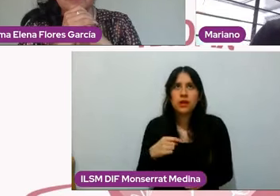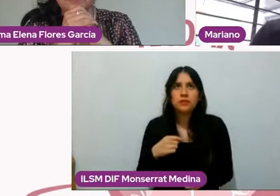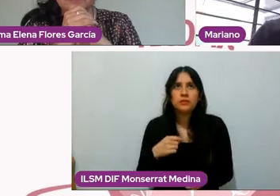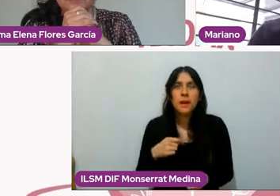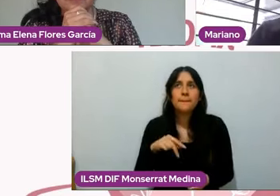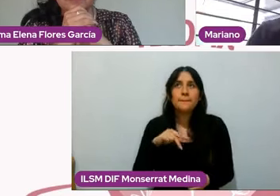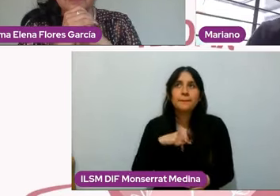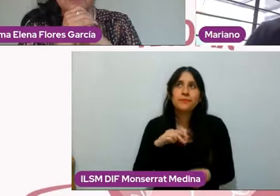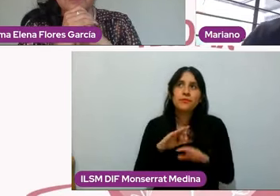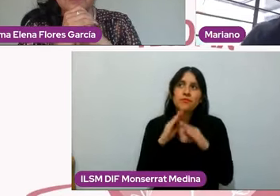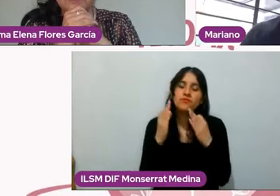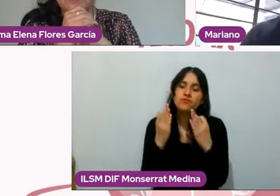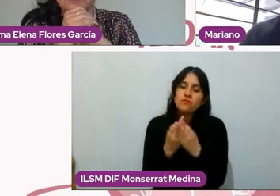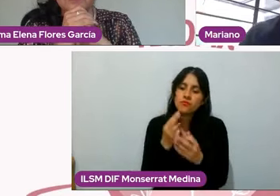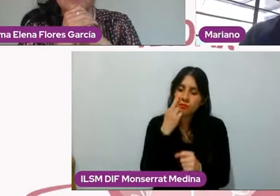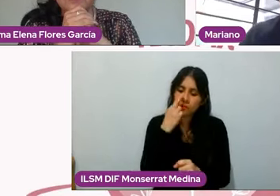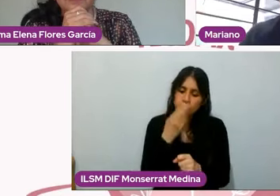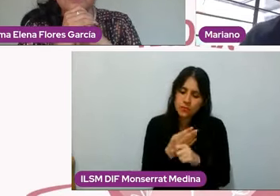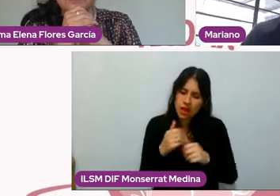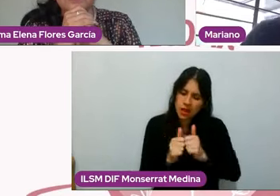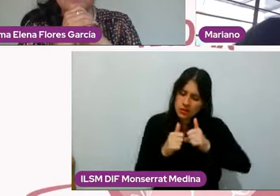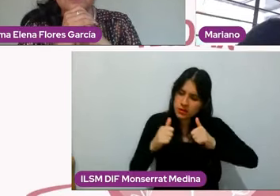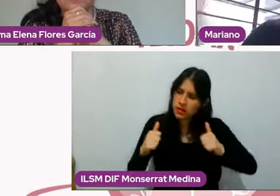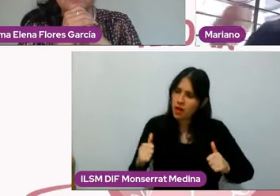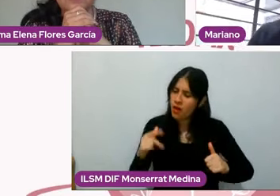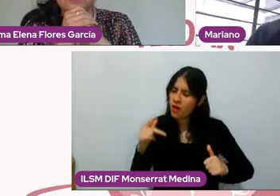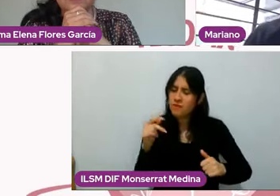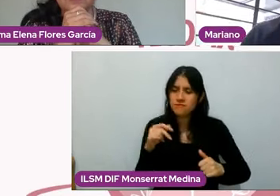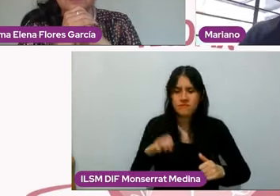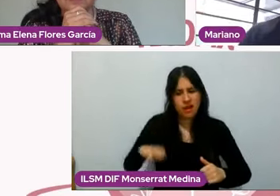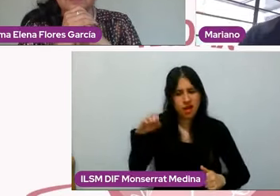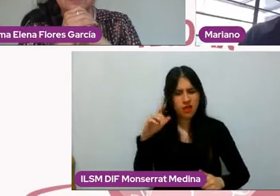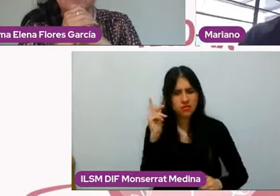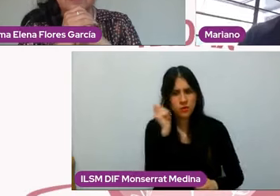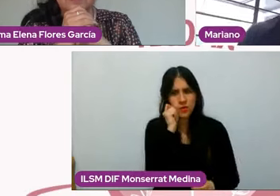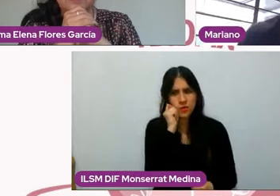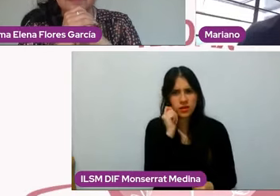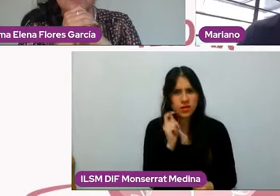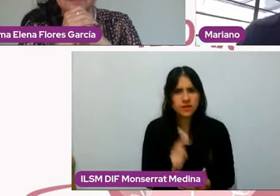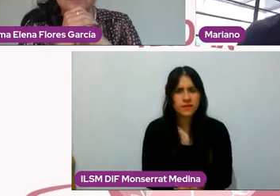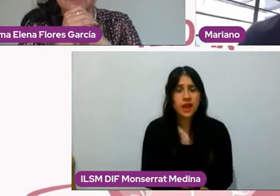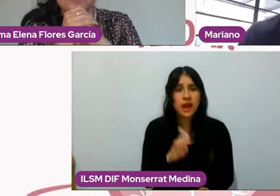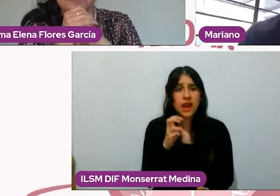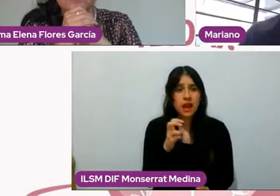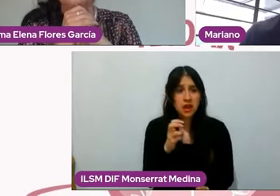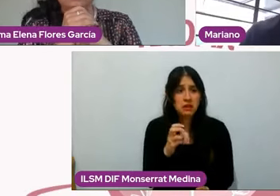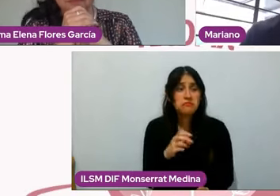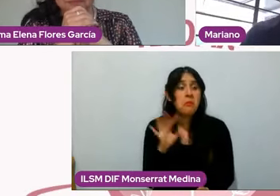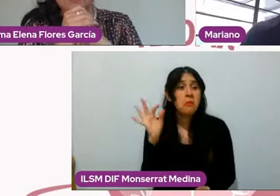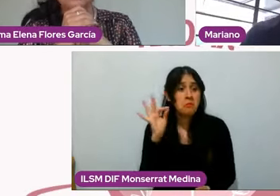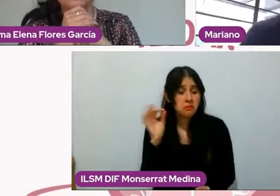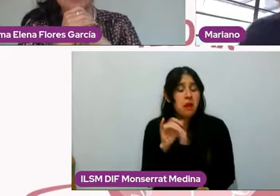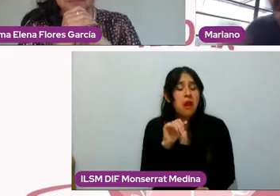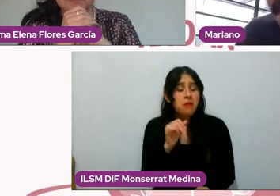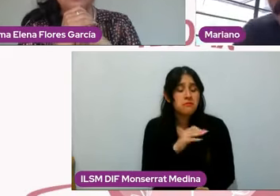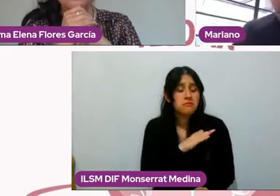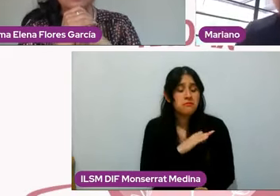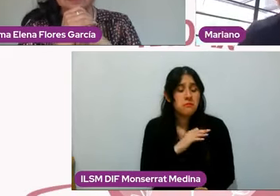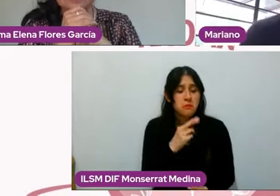separándome sin importar mi edad, eso puede llegar a ser responsabilidad emocional,